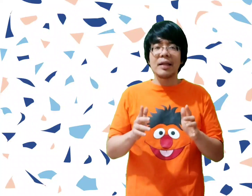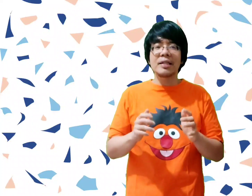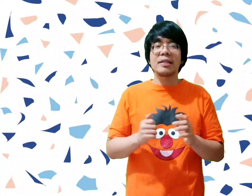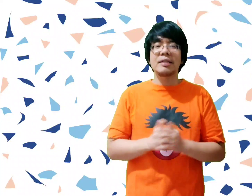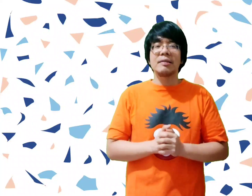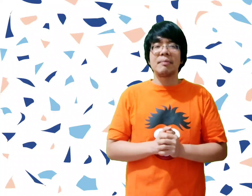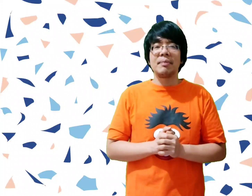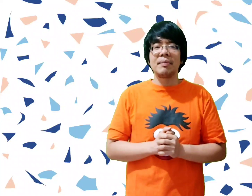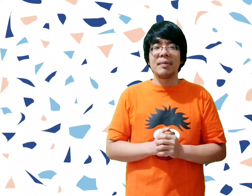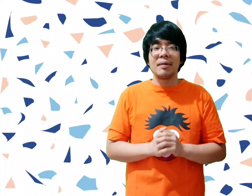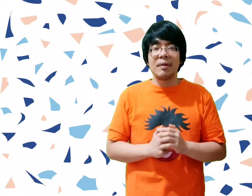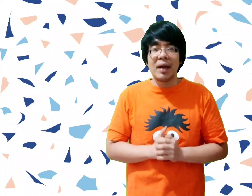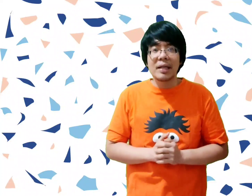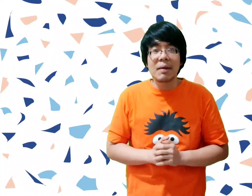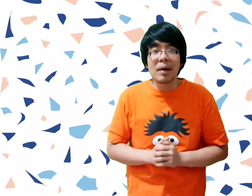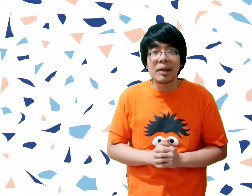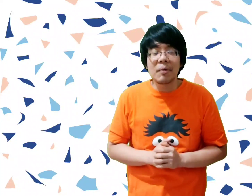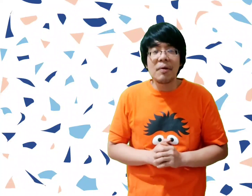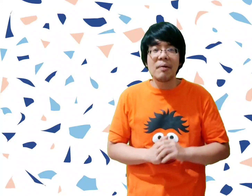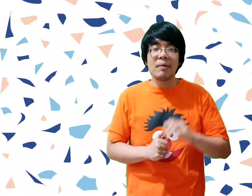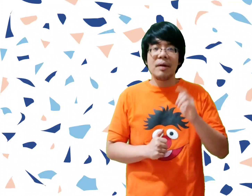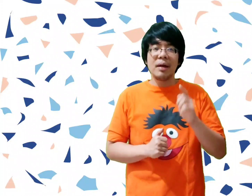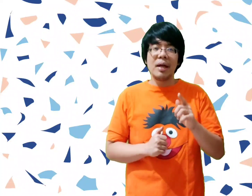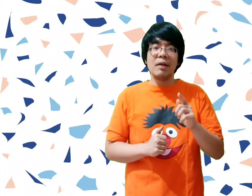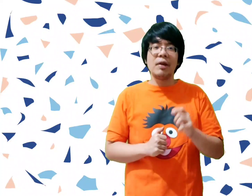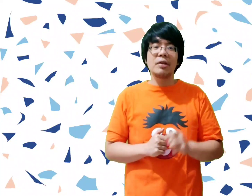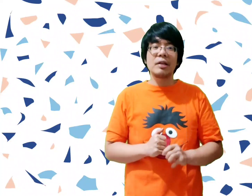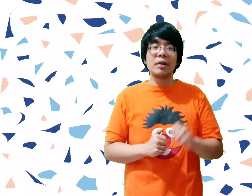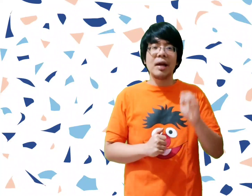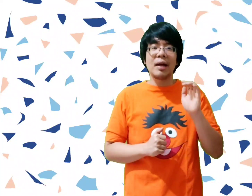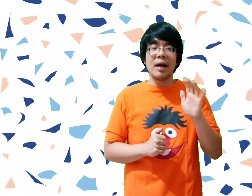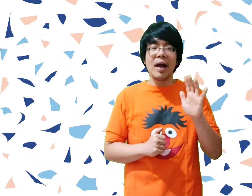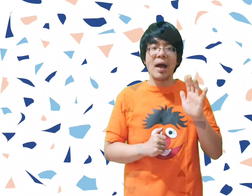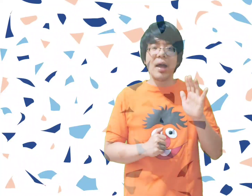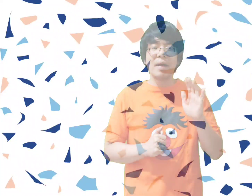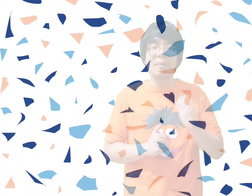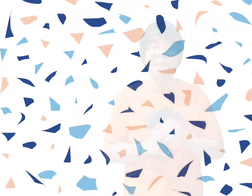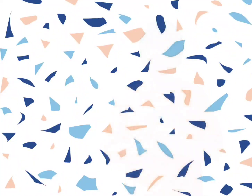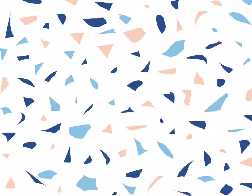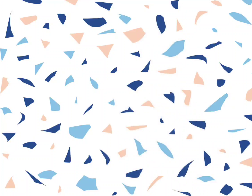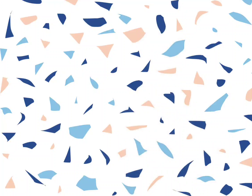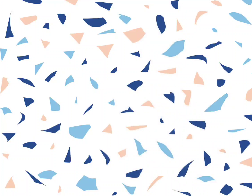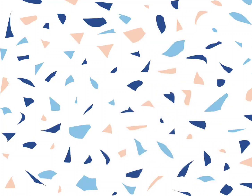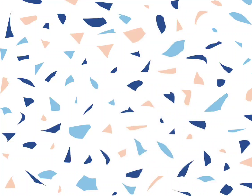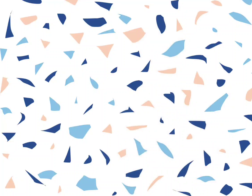gratis. Oke, sampai ketemu di video selanjutnya. Dadah!